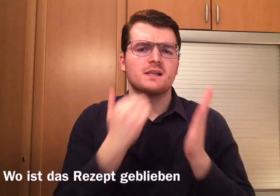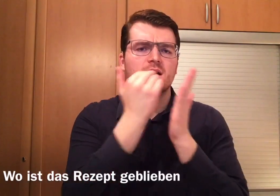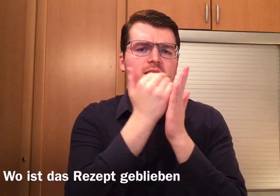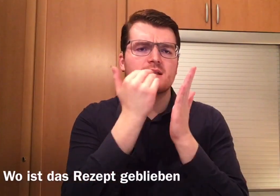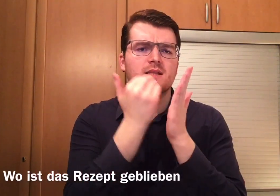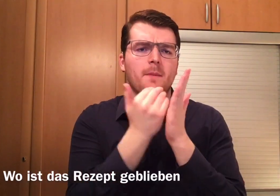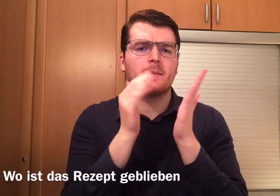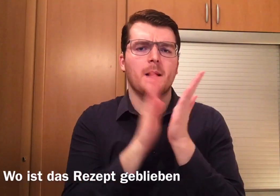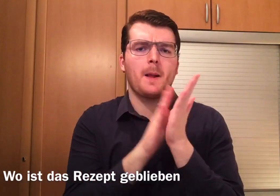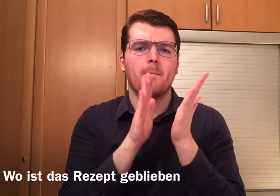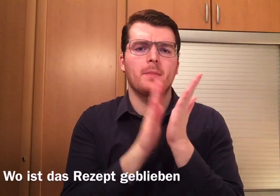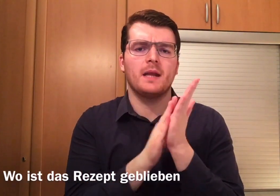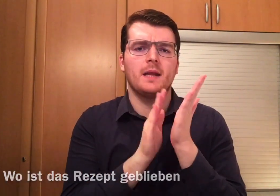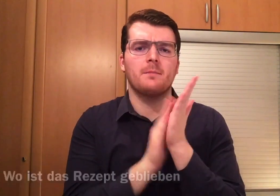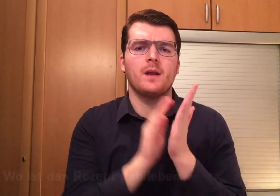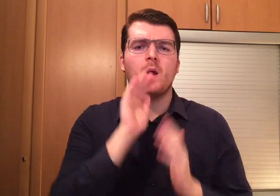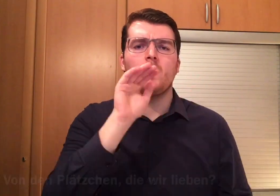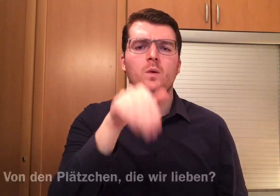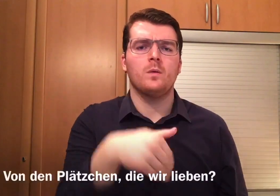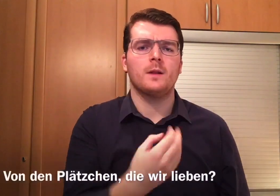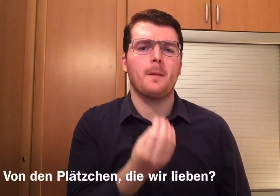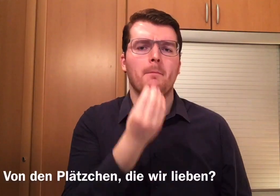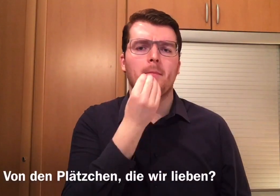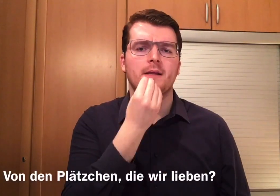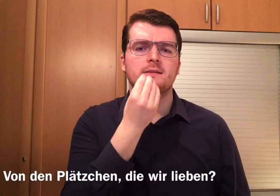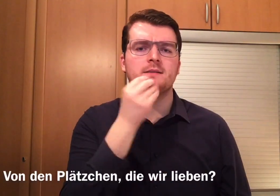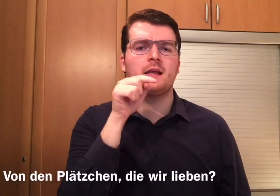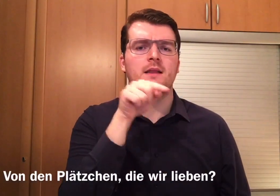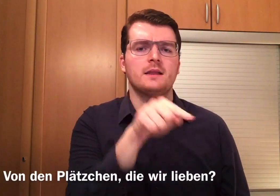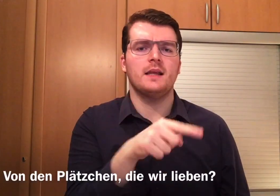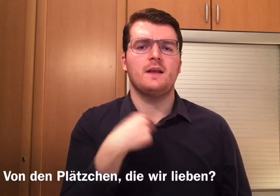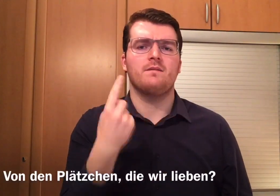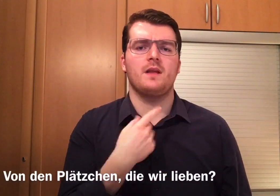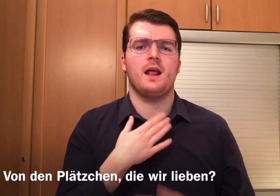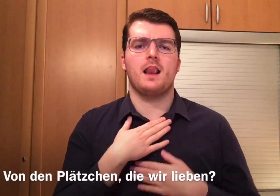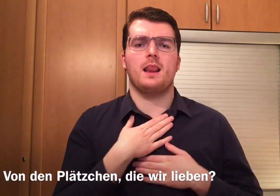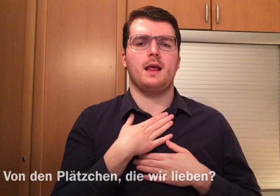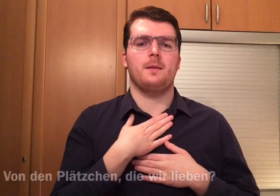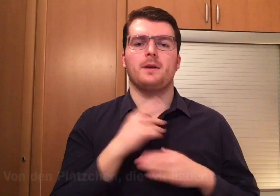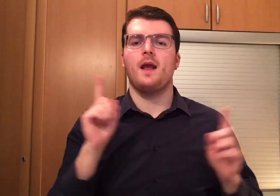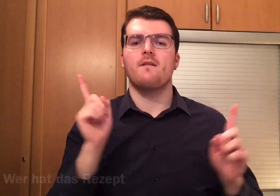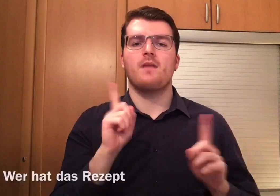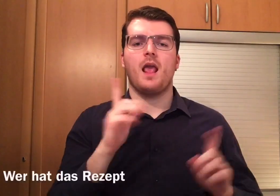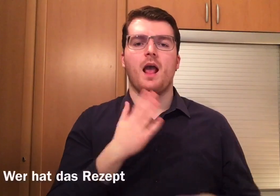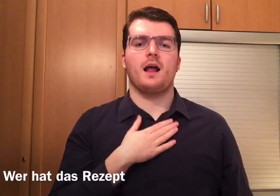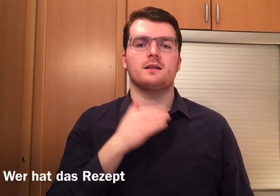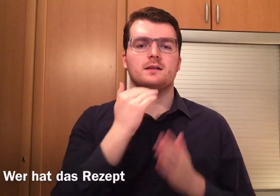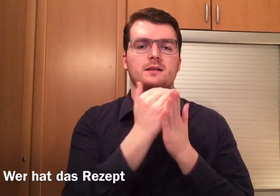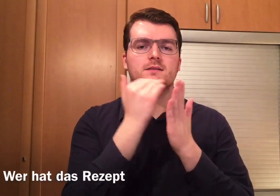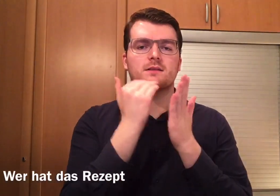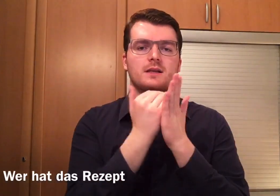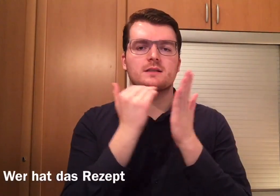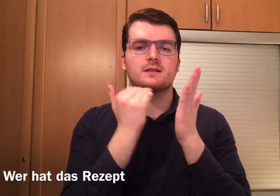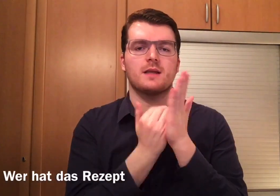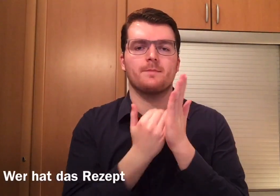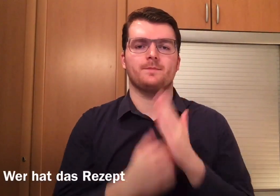Rezept geblieben? Von den Plätzchen, die wir lieben Wer hat das Rezept